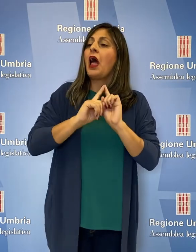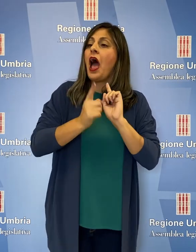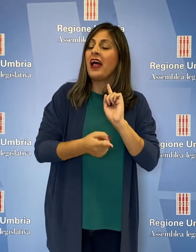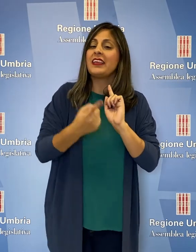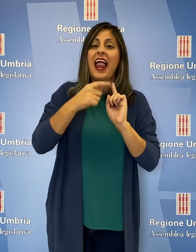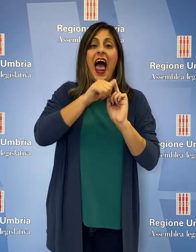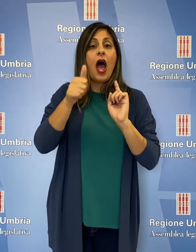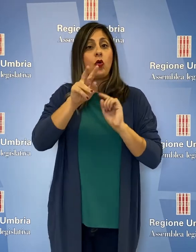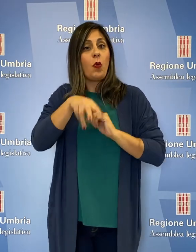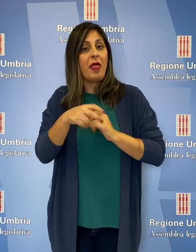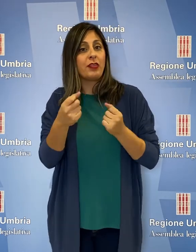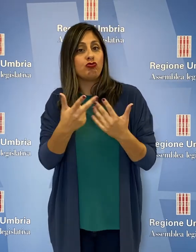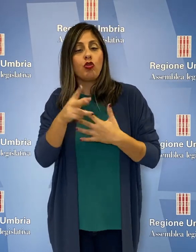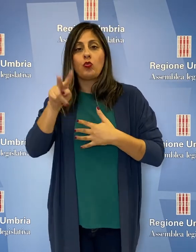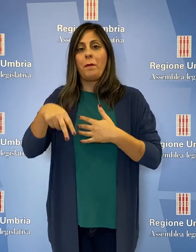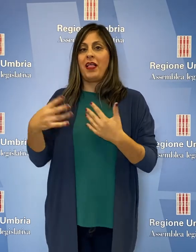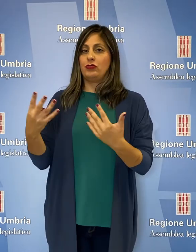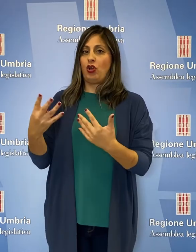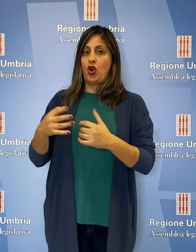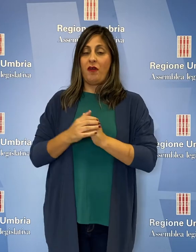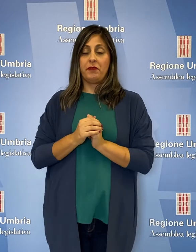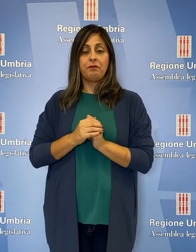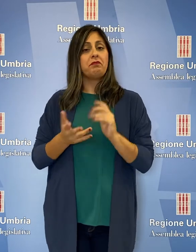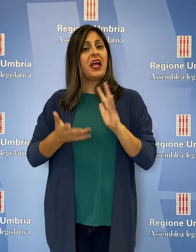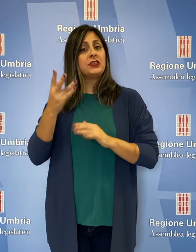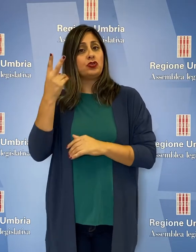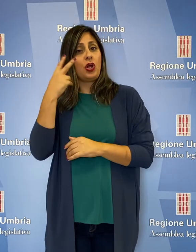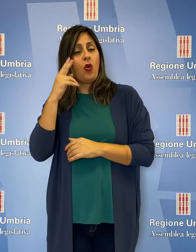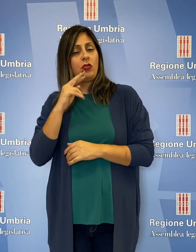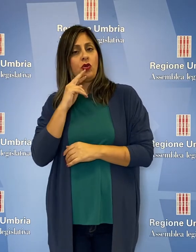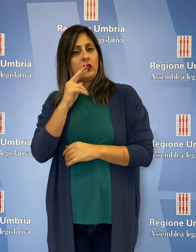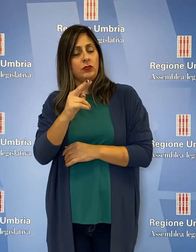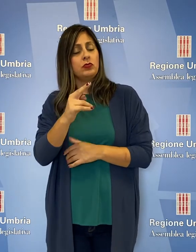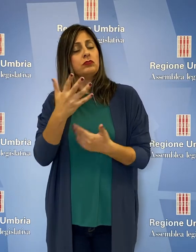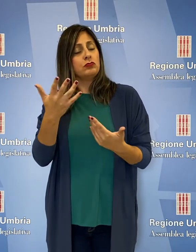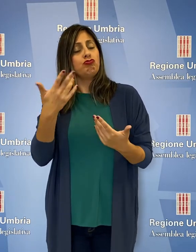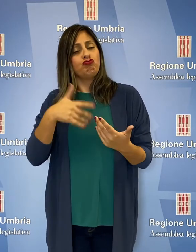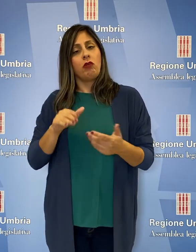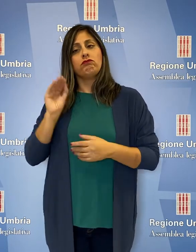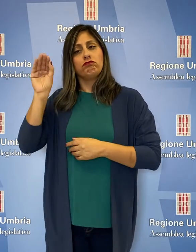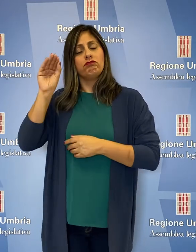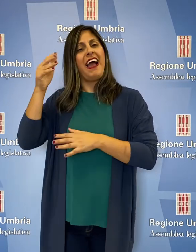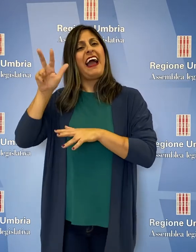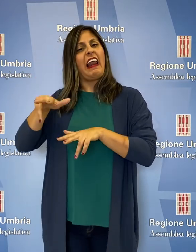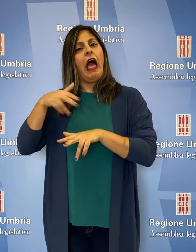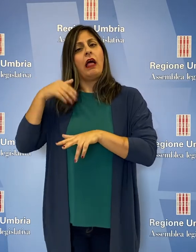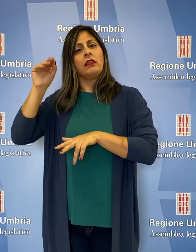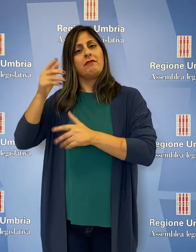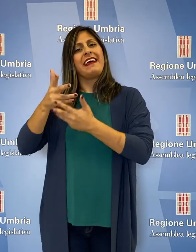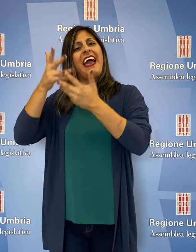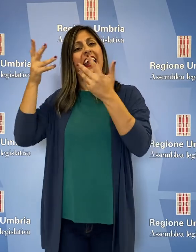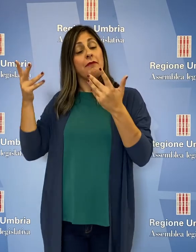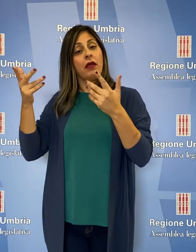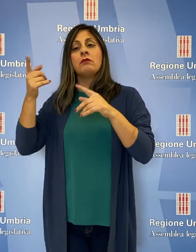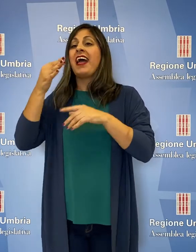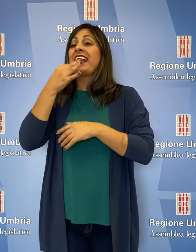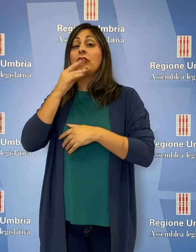relative agli anni 2018 e 2019. L'assessore Coletto ha risposto che sono stati chiesti chiarimenti a Garante. La relazione sul